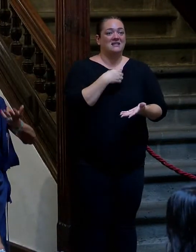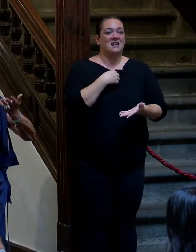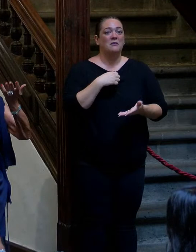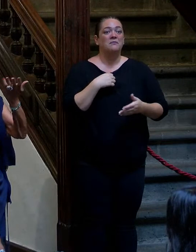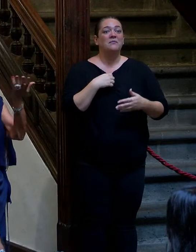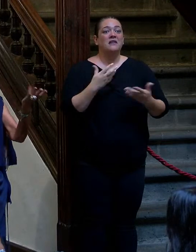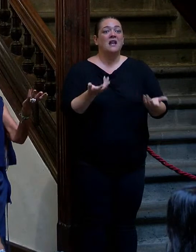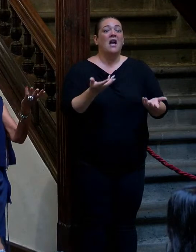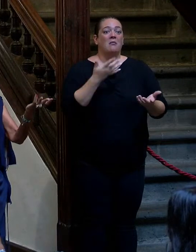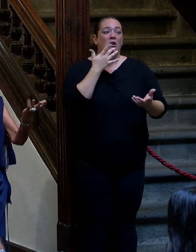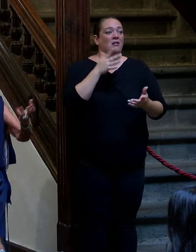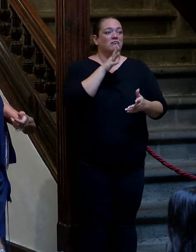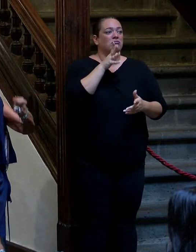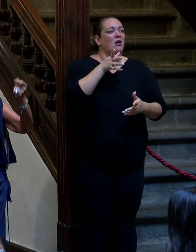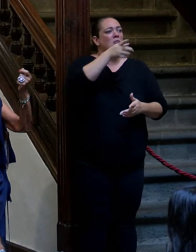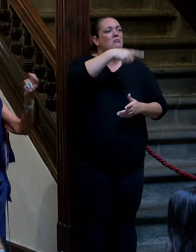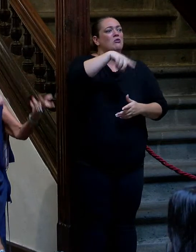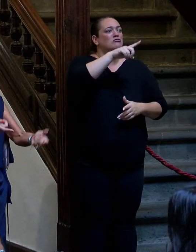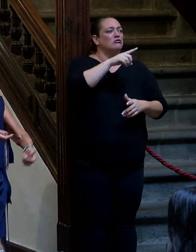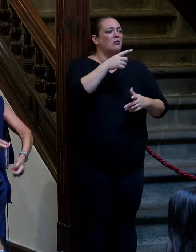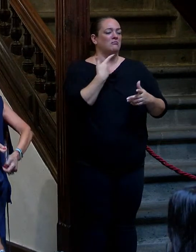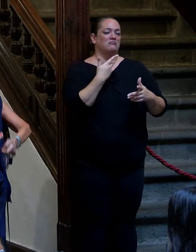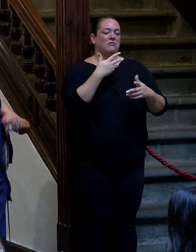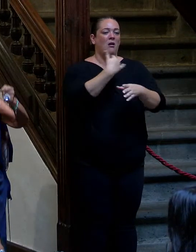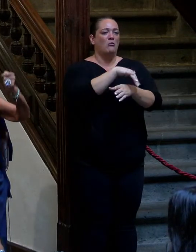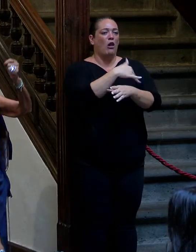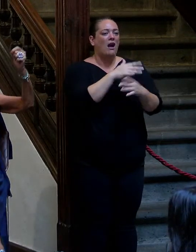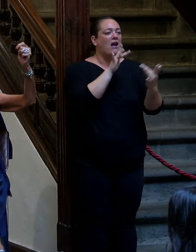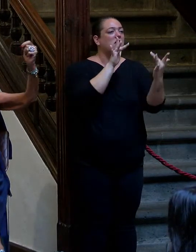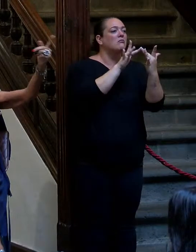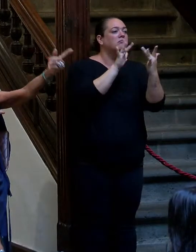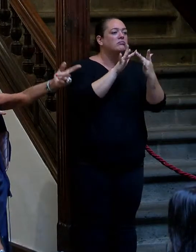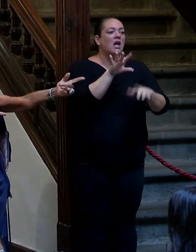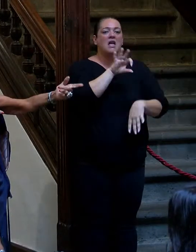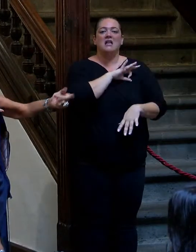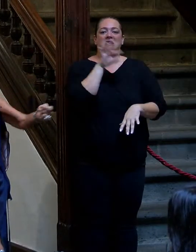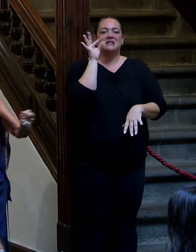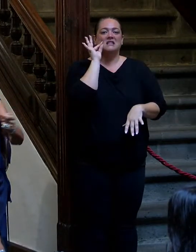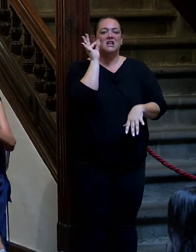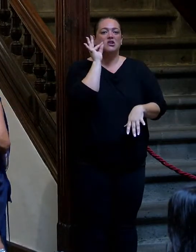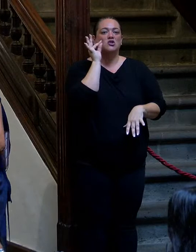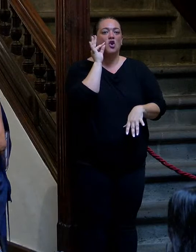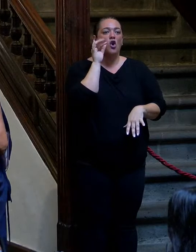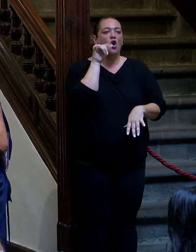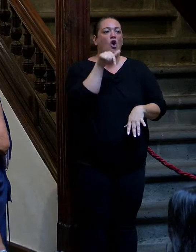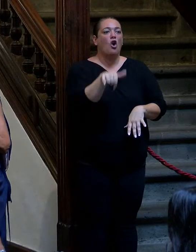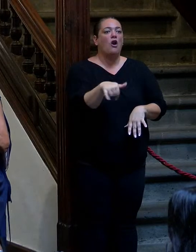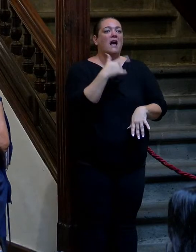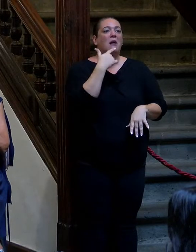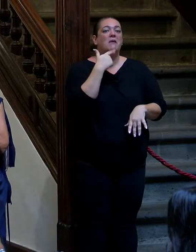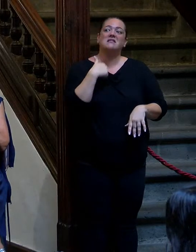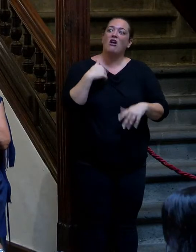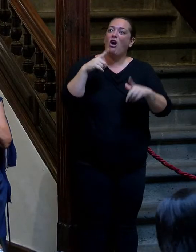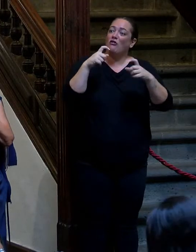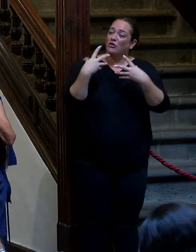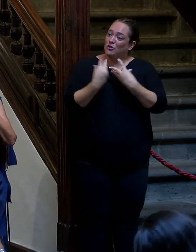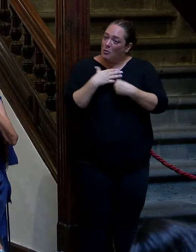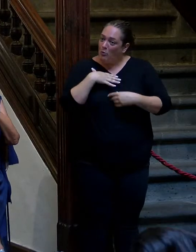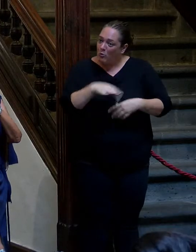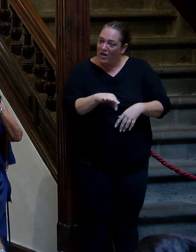el Estado, pero el Estado sois vosotros, todos los que me encuentro por la calle. La señora del colmao que sale y me dice, ¿me puedo hacer una foto contigo?